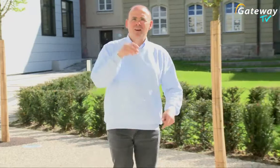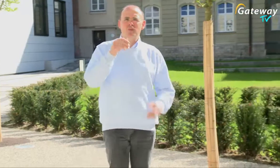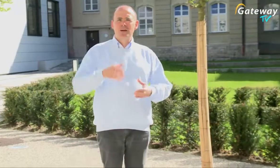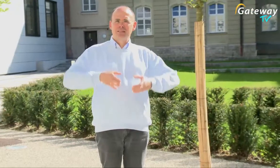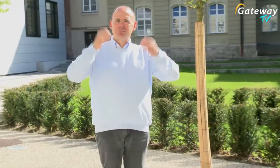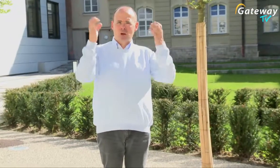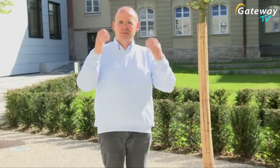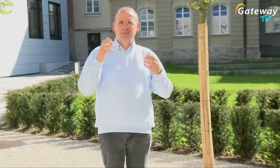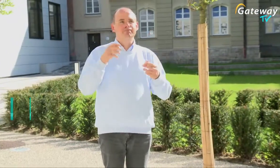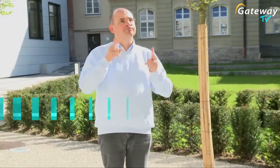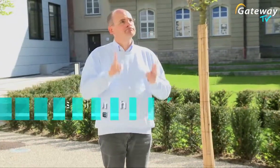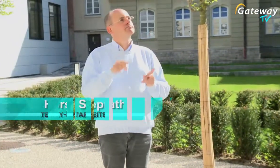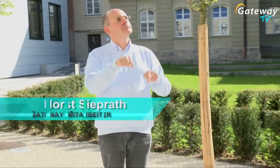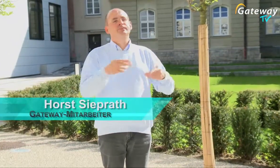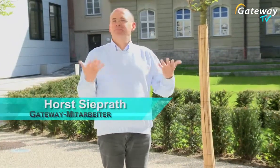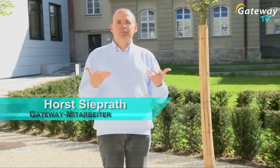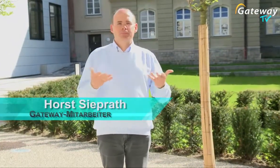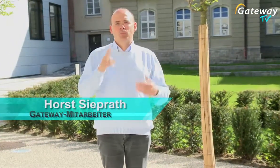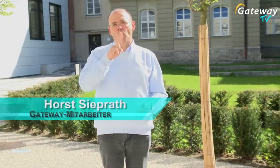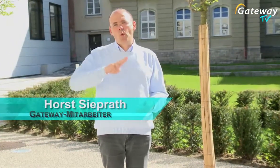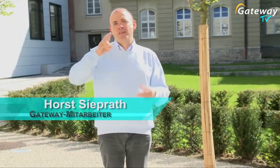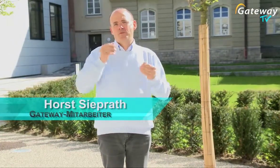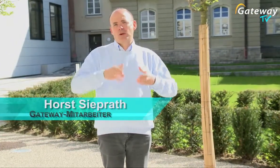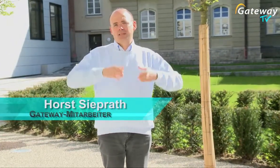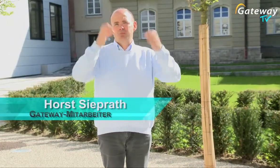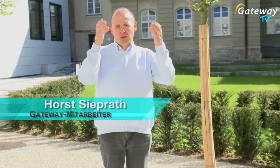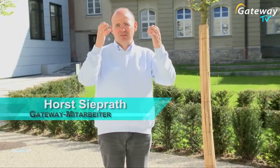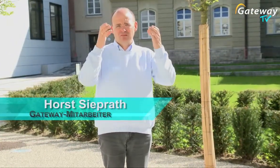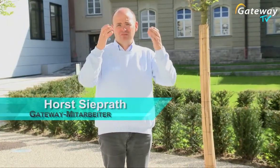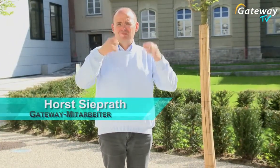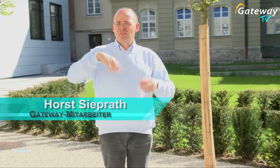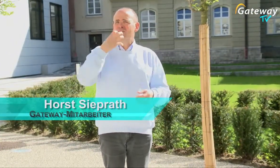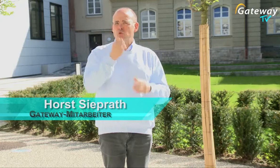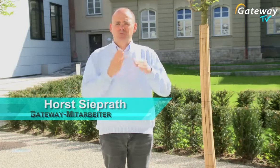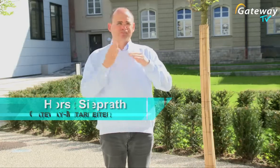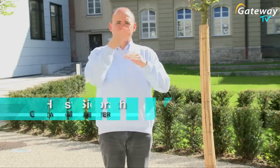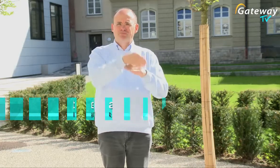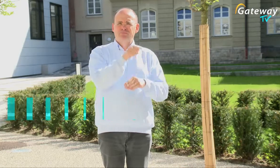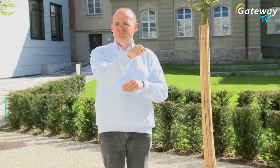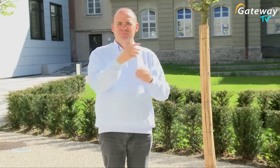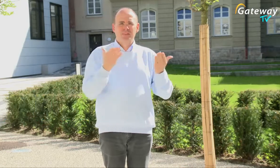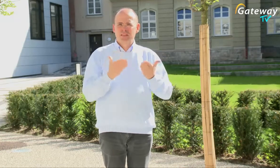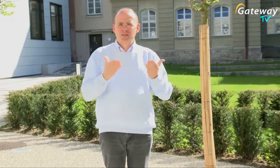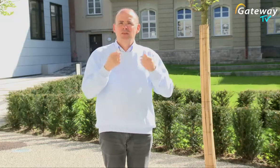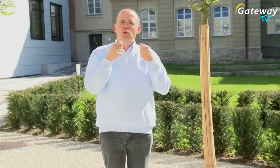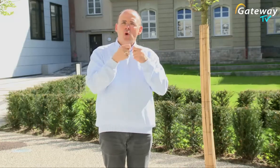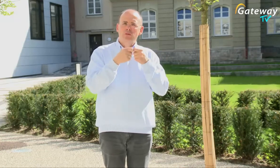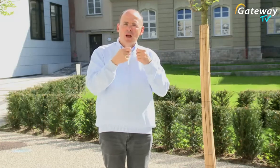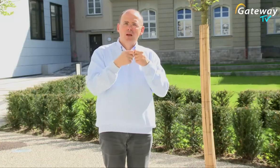Wir sind hier heute in Würzburg An der Universität Würzburg Ich besuche jetzt die